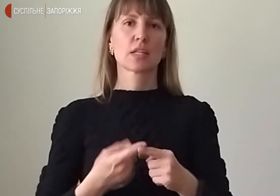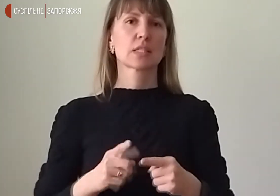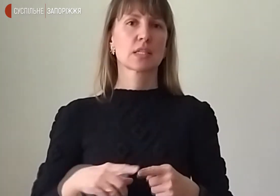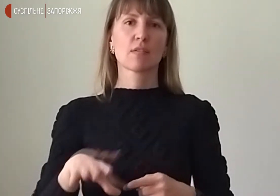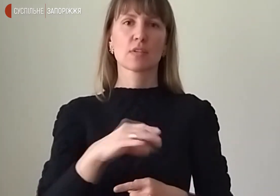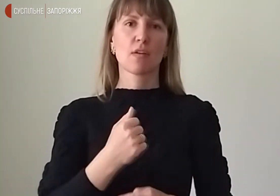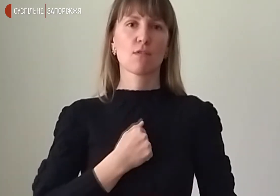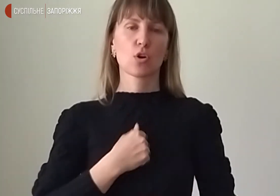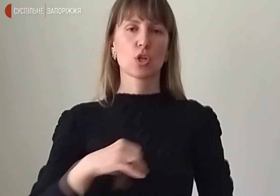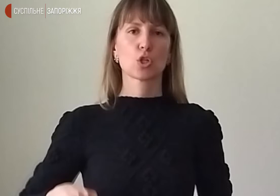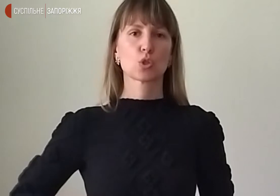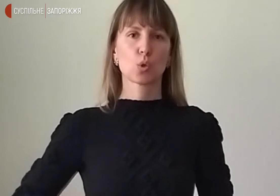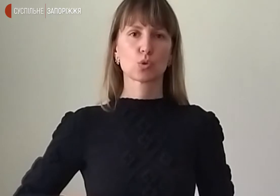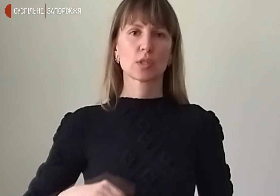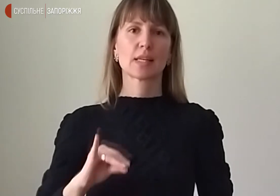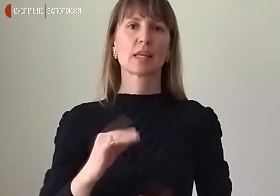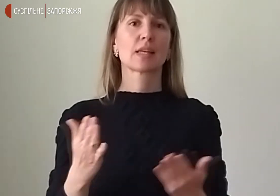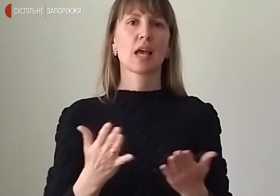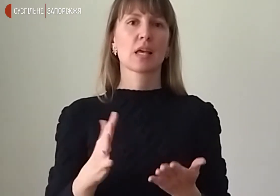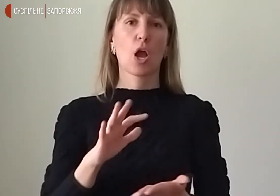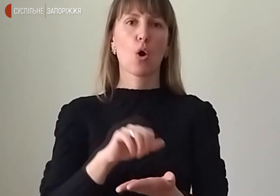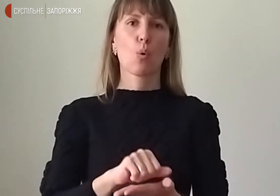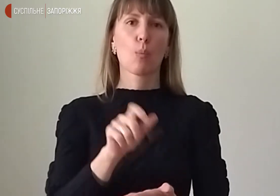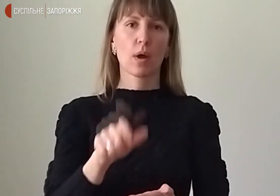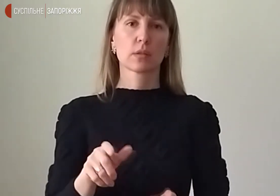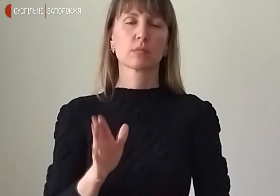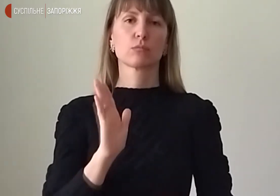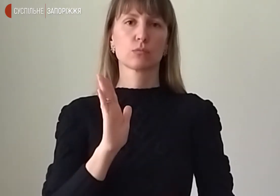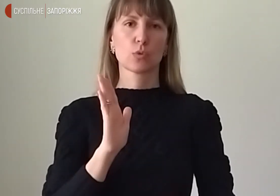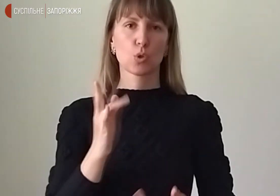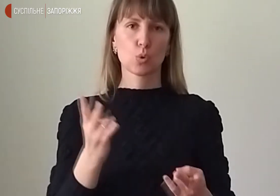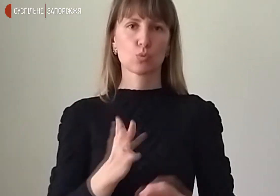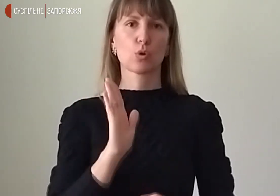воєнні злочини, за які окупантам доведеться відповідати.